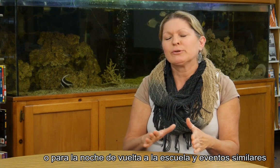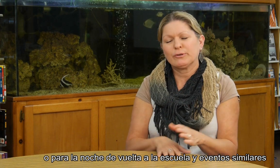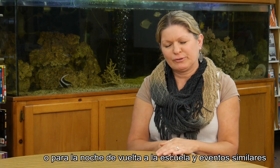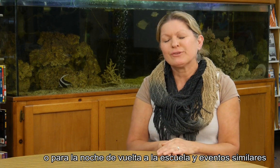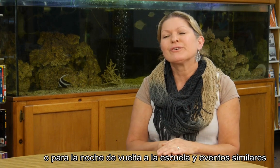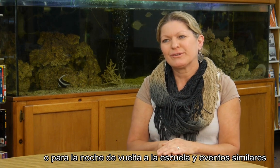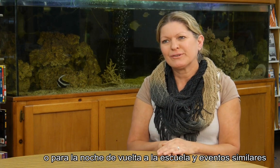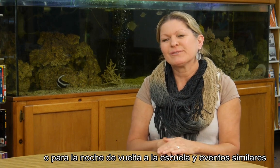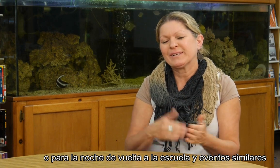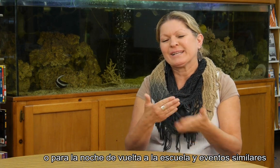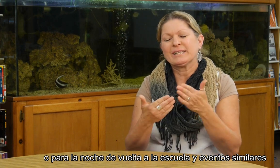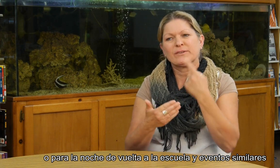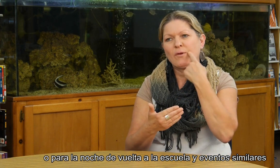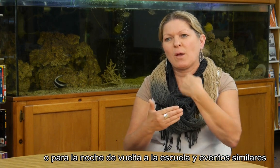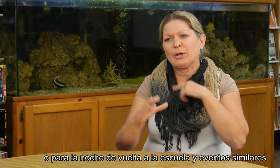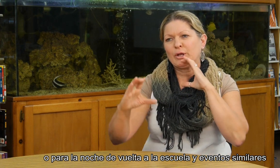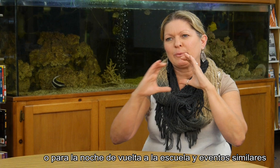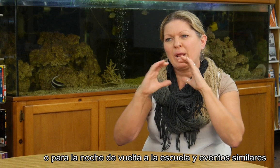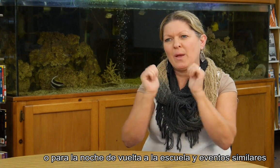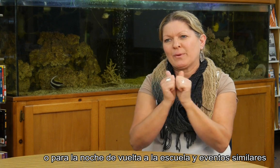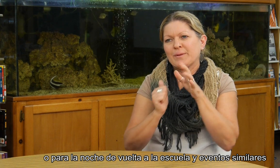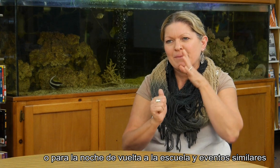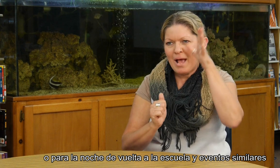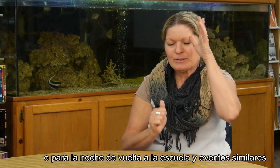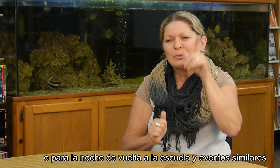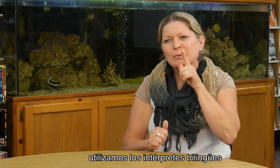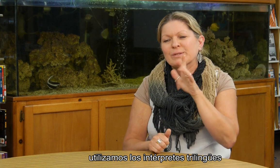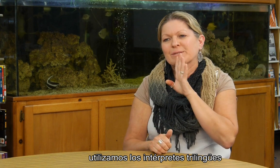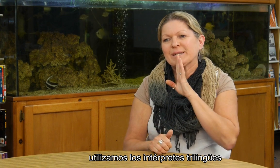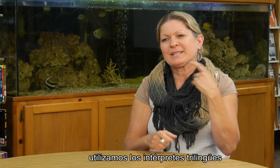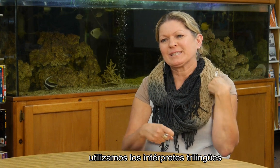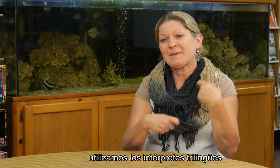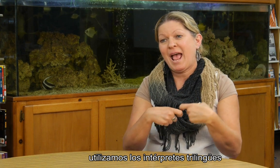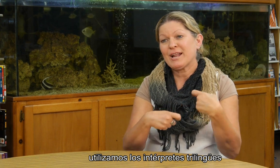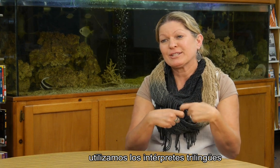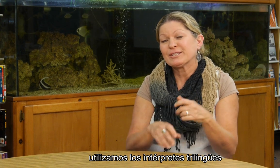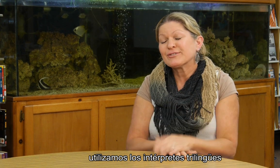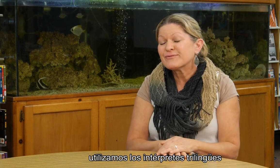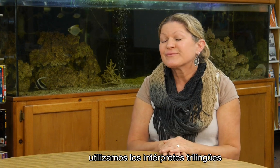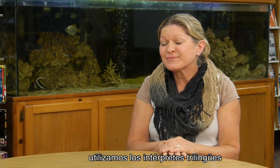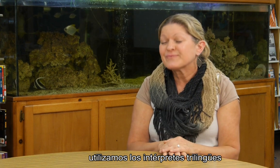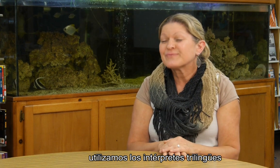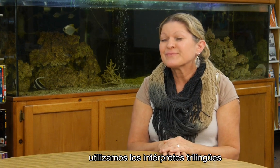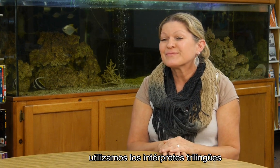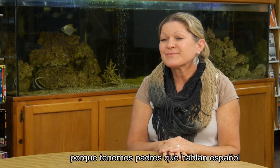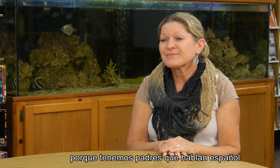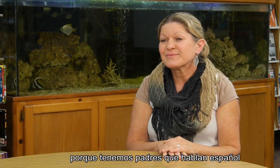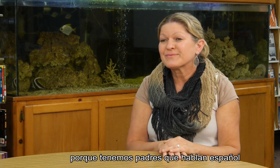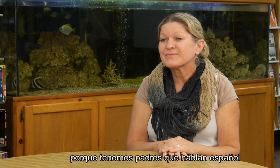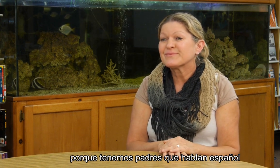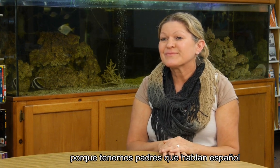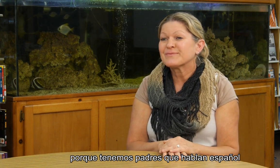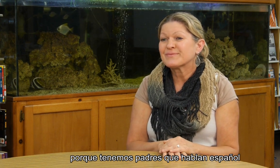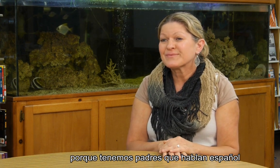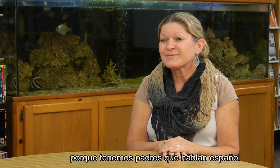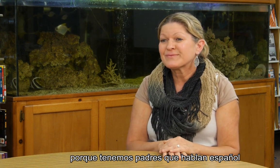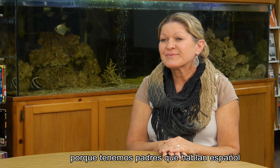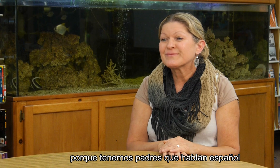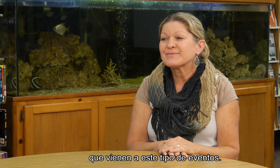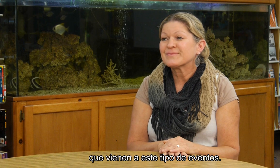noche de vuelta a la escuela. Y eventos similares utilizamos los intérpretes trilingües porque tenemos padres que hablan español que vienen a este